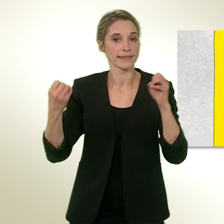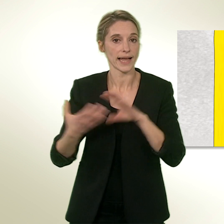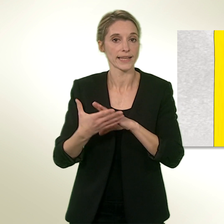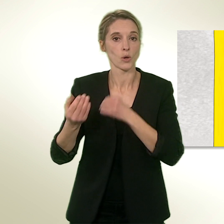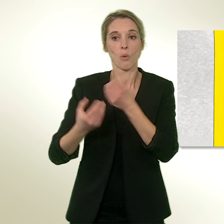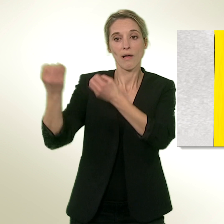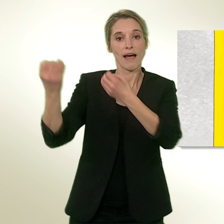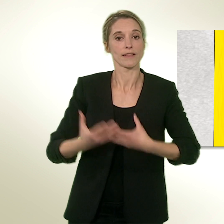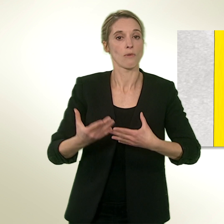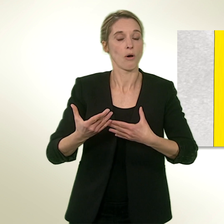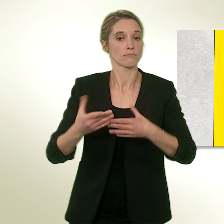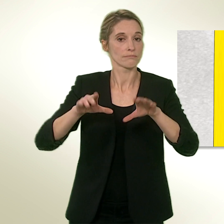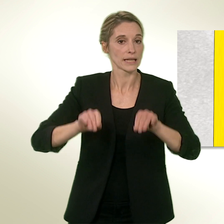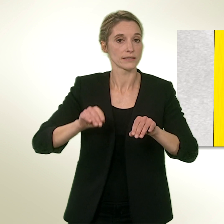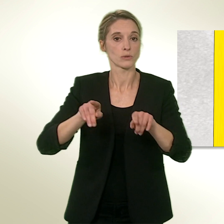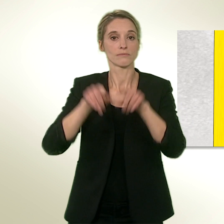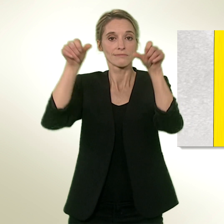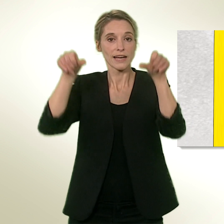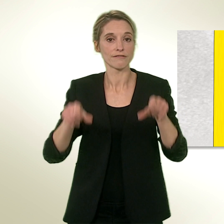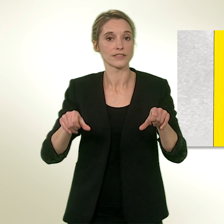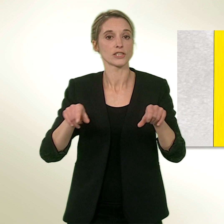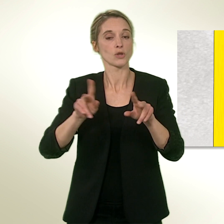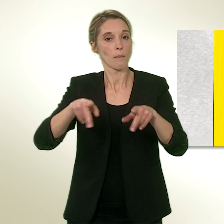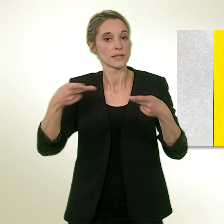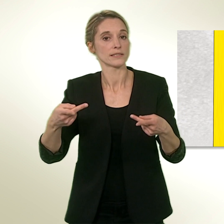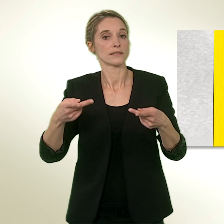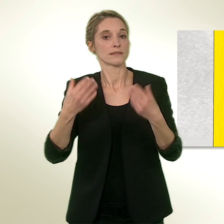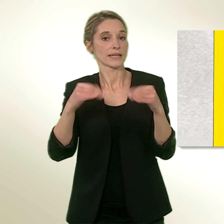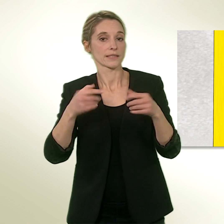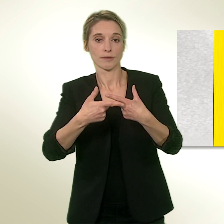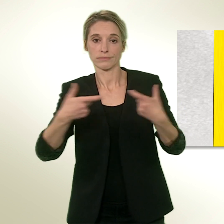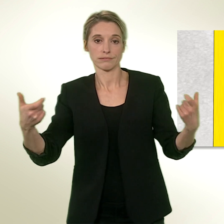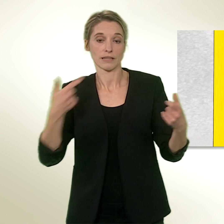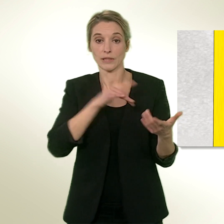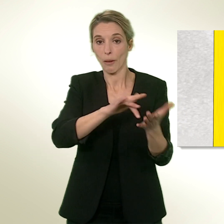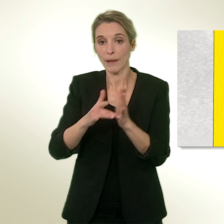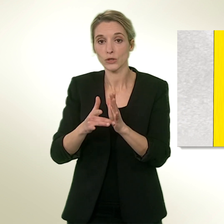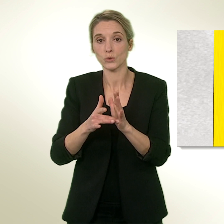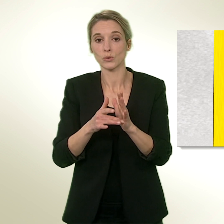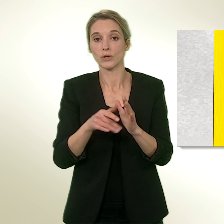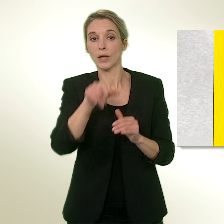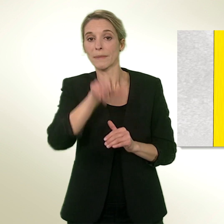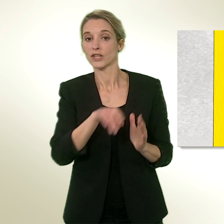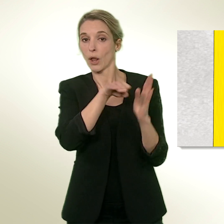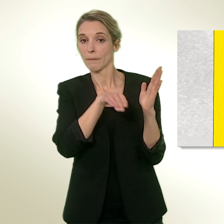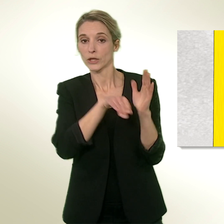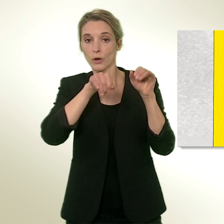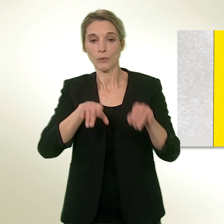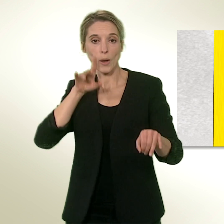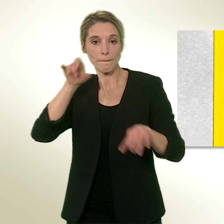manifestations, sur les affiches et dans les kiosques, donc partout où les mineurs peuvent l'avoir. Seule la publicité qui s